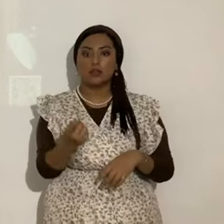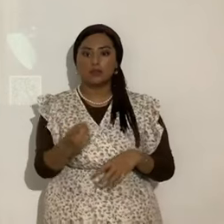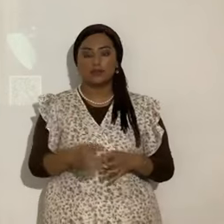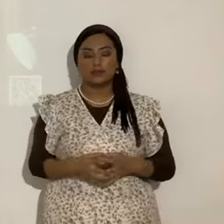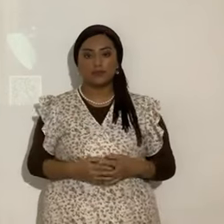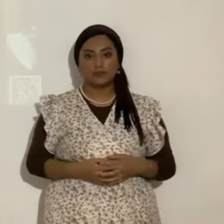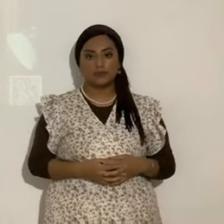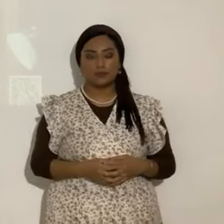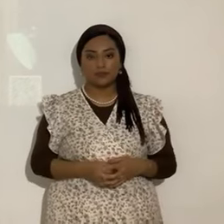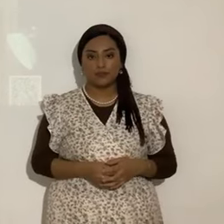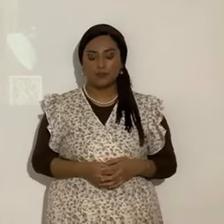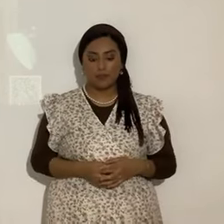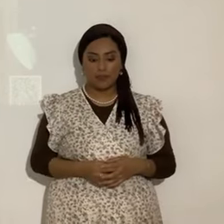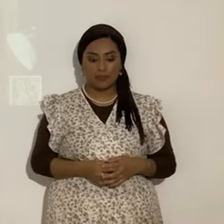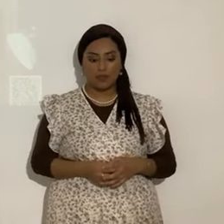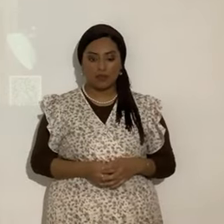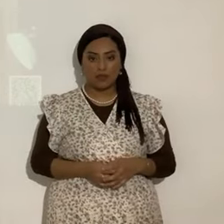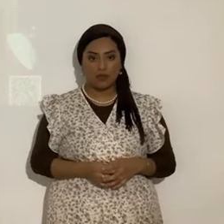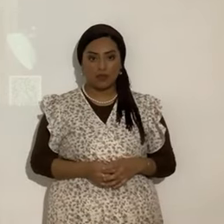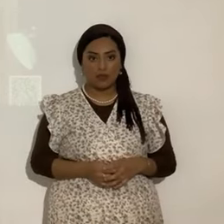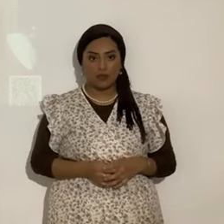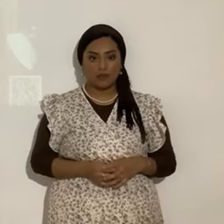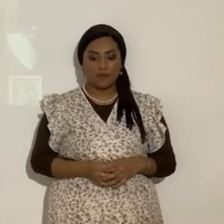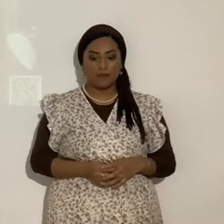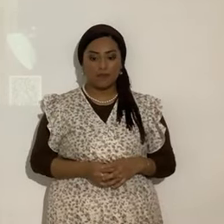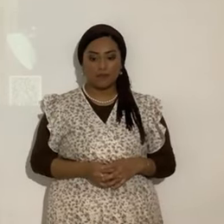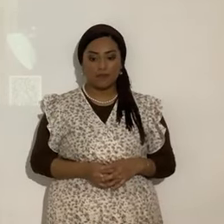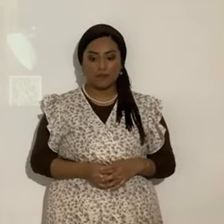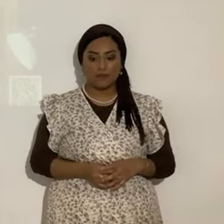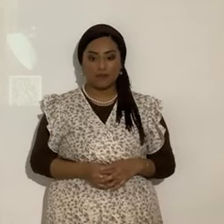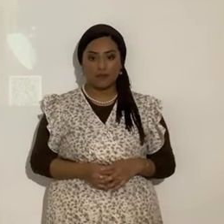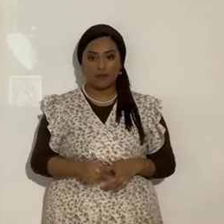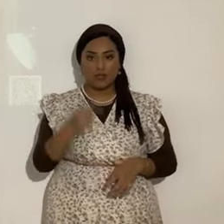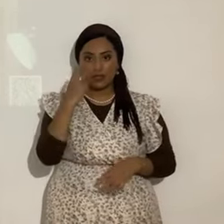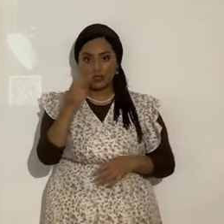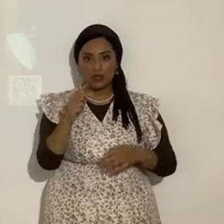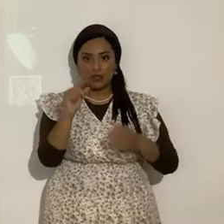No se lo habían apropiado. Ve las citas anteriores que ya leímos.